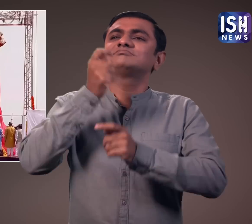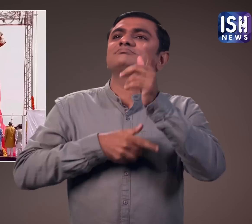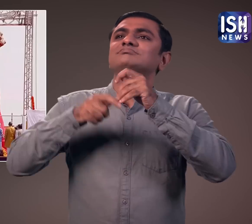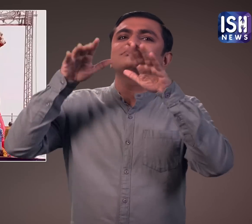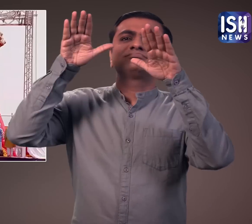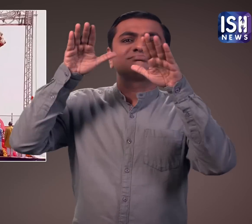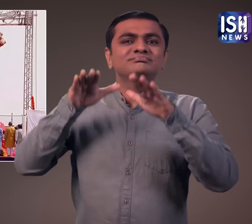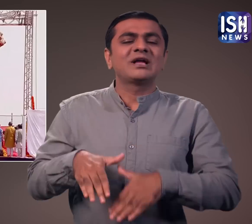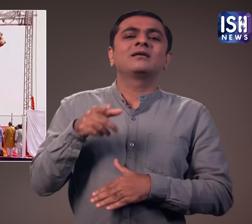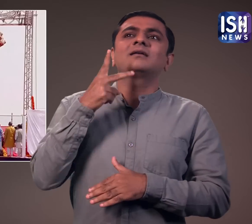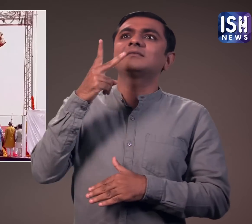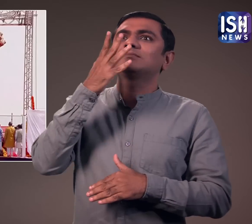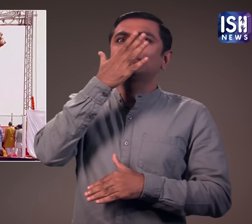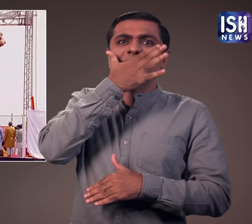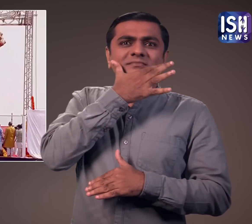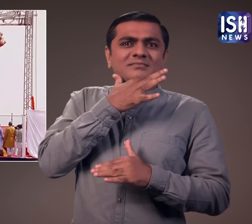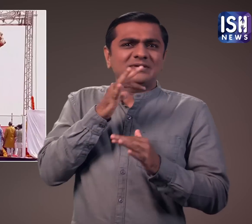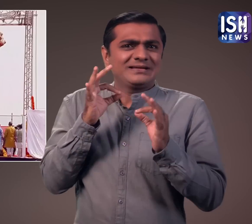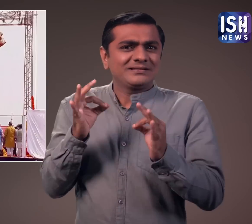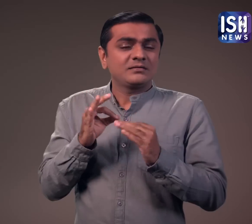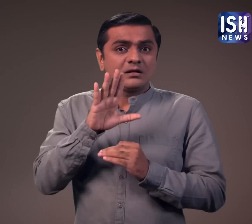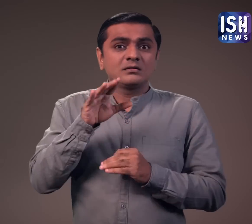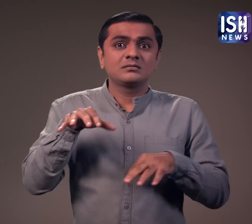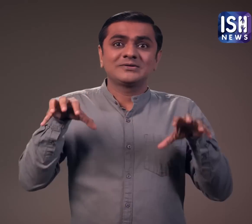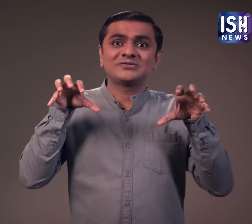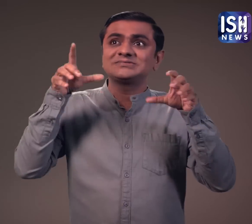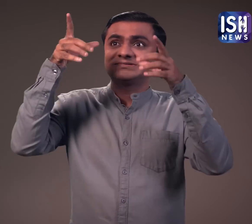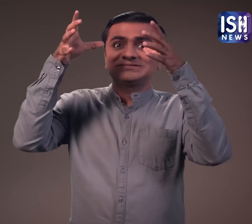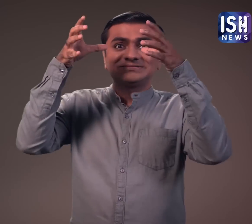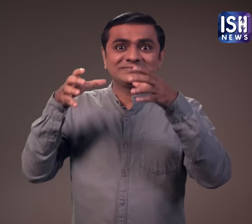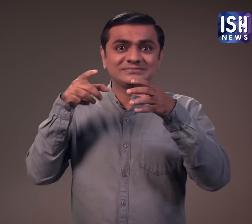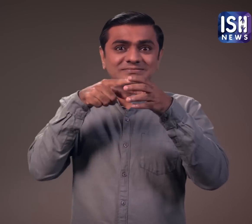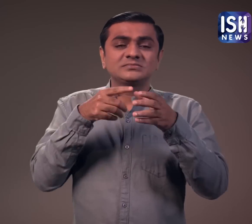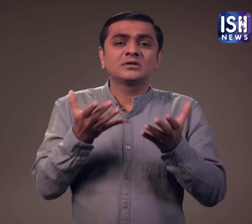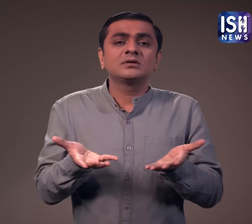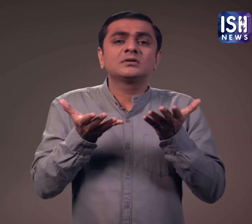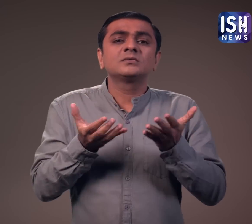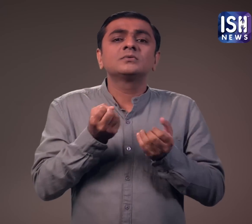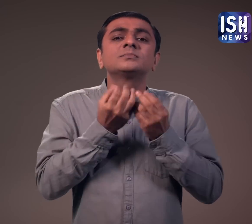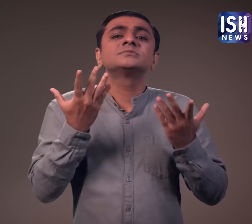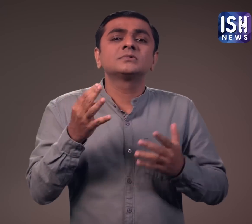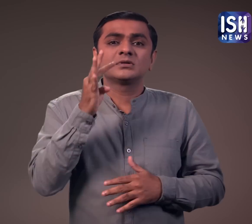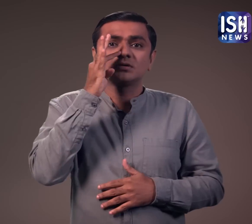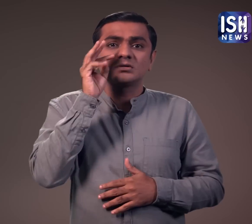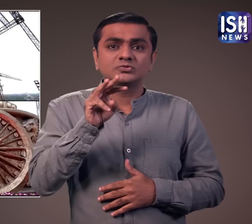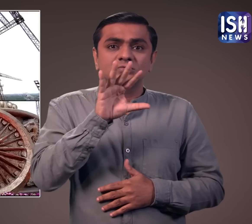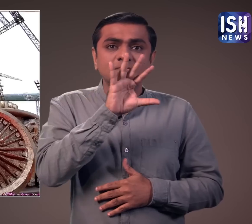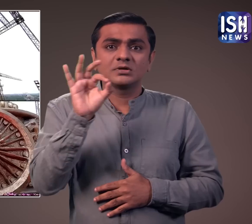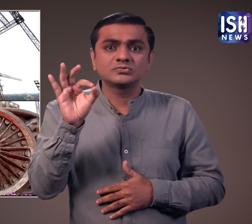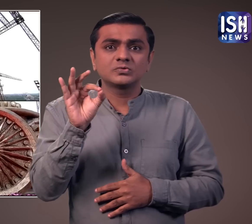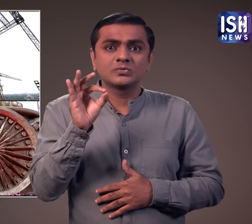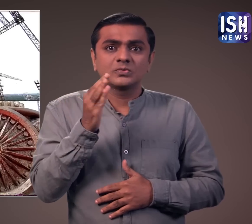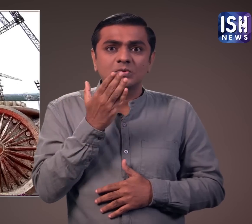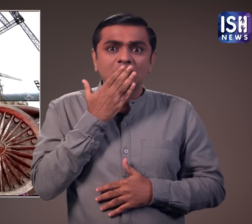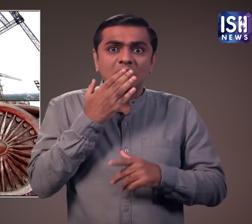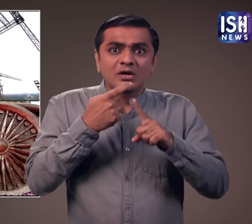ने किया। संरंचना सुंदर दिखती है। प्रतीक भारी है और इसका वजन